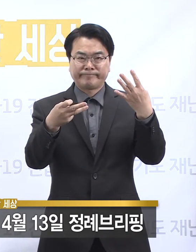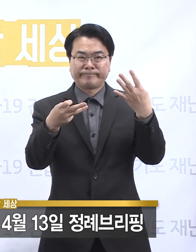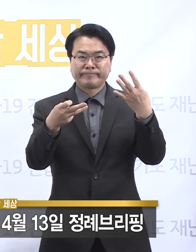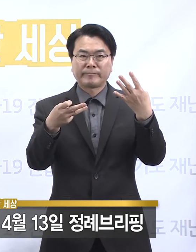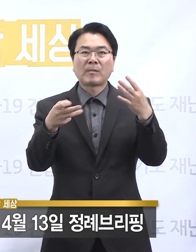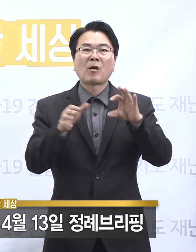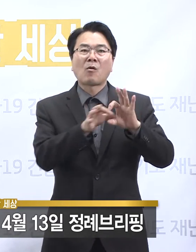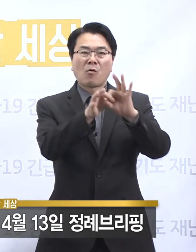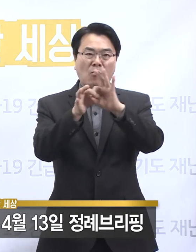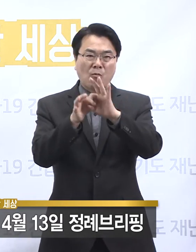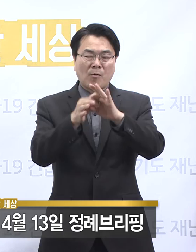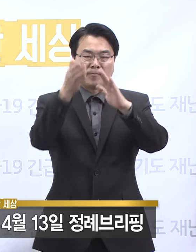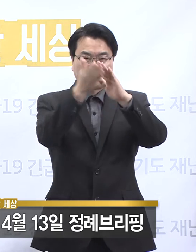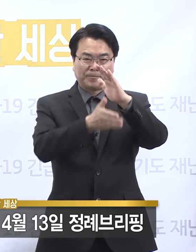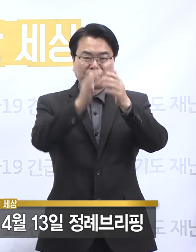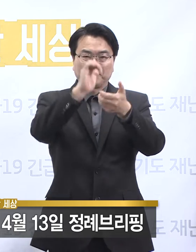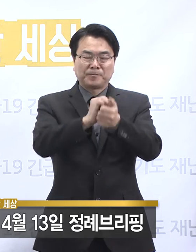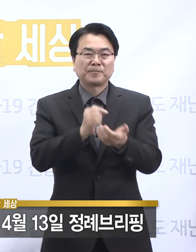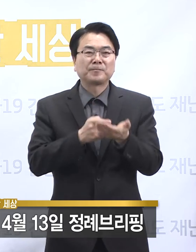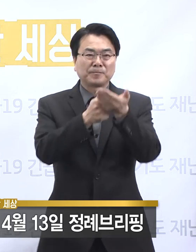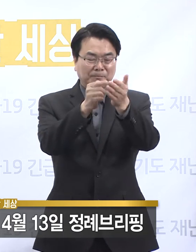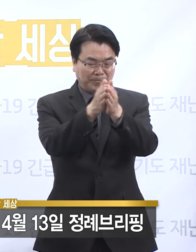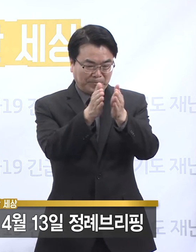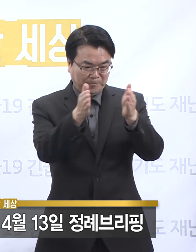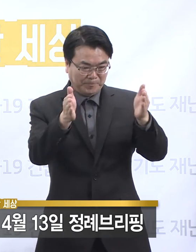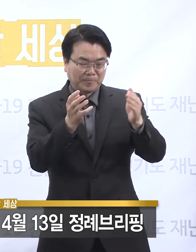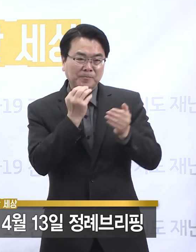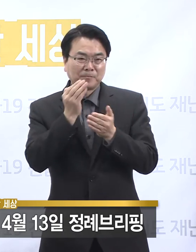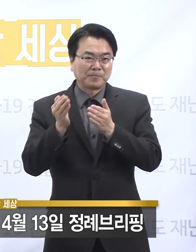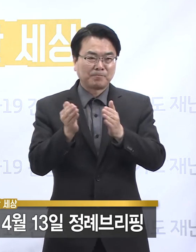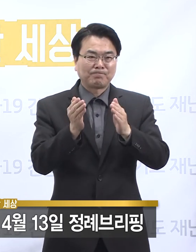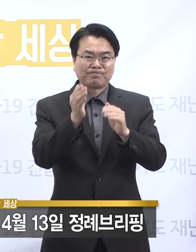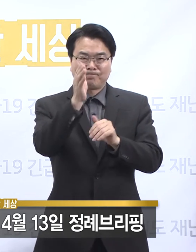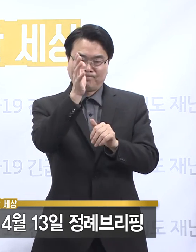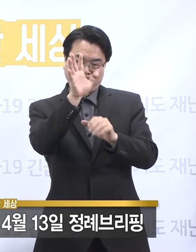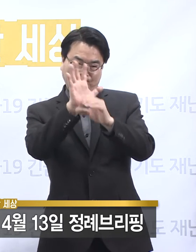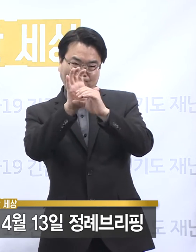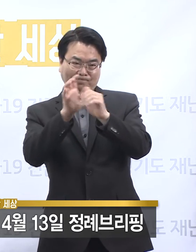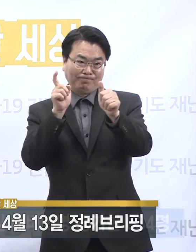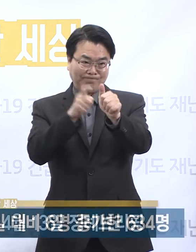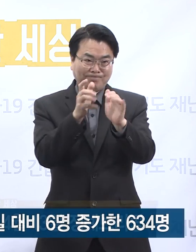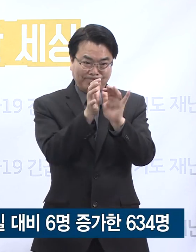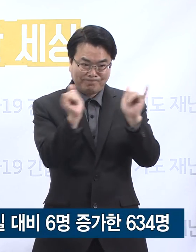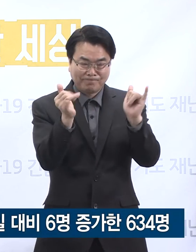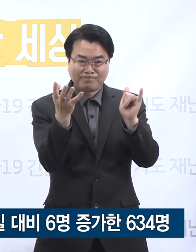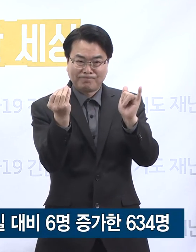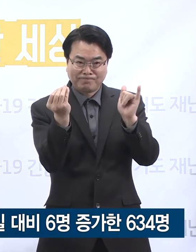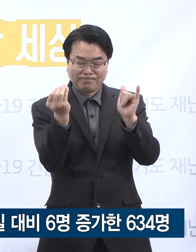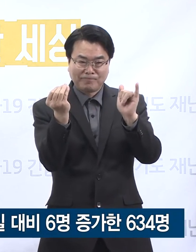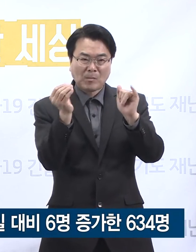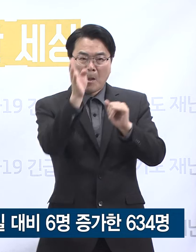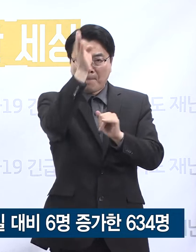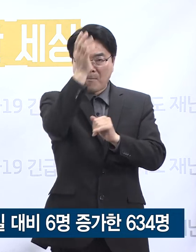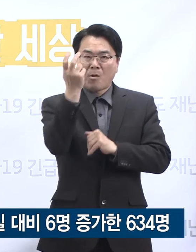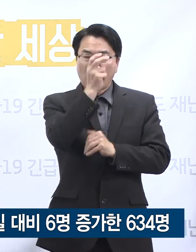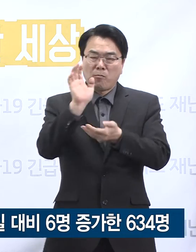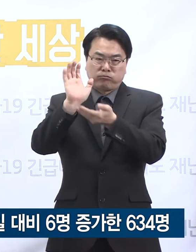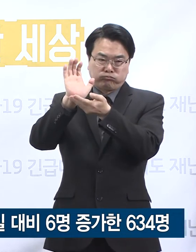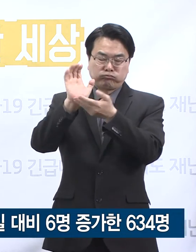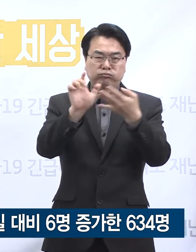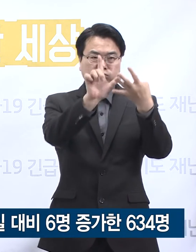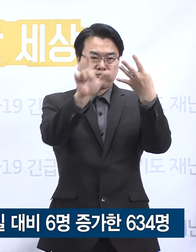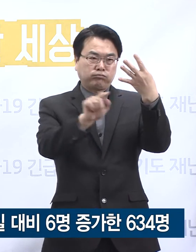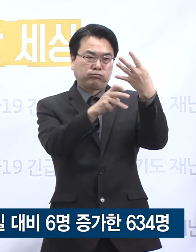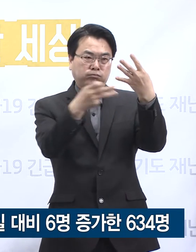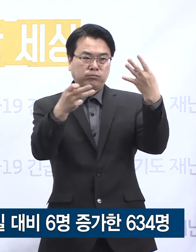정례 브리핑을 시작하겠습니다. 경기도 확진자 발생 현황입니다. 질병관리본부의 발표에 따르면 4월 13일